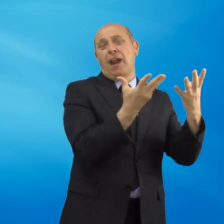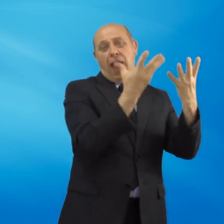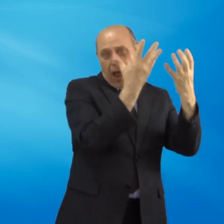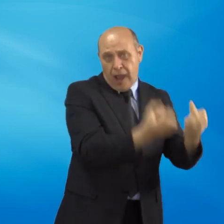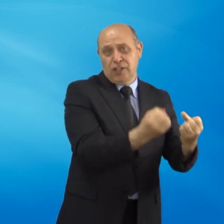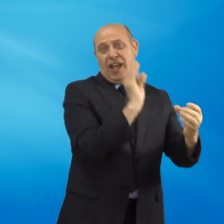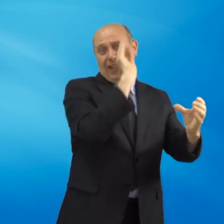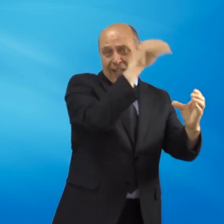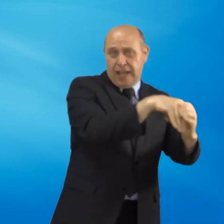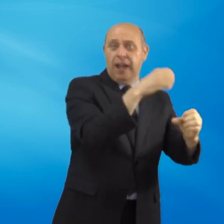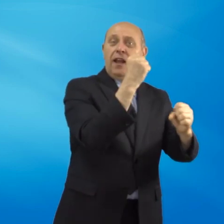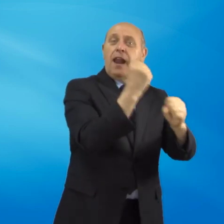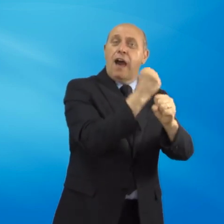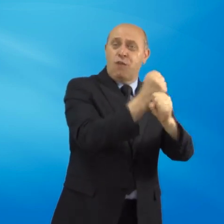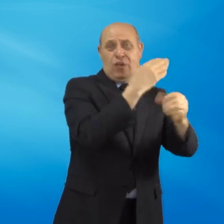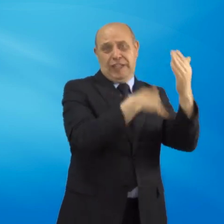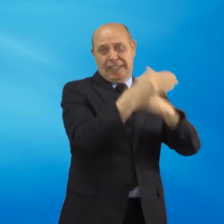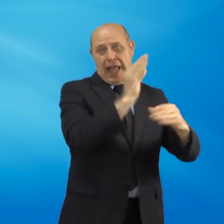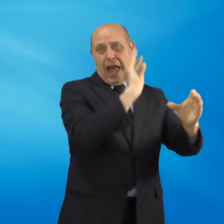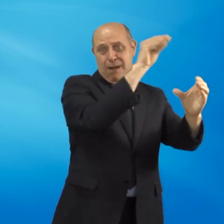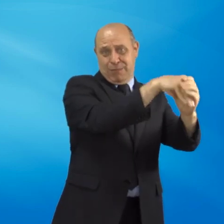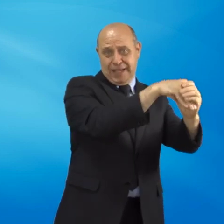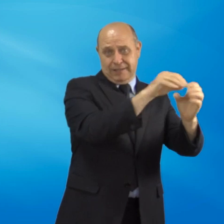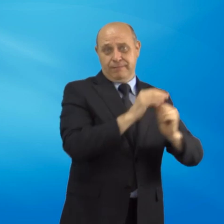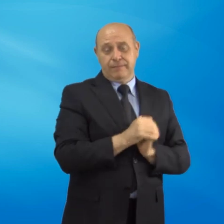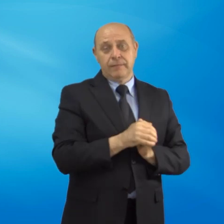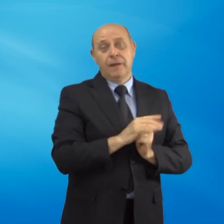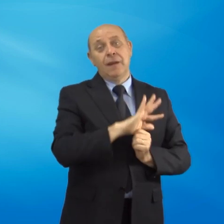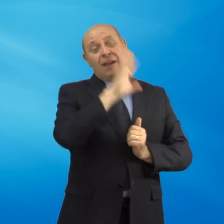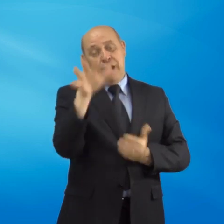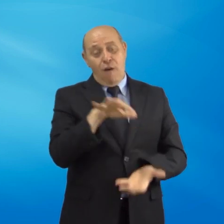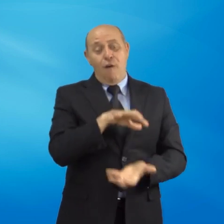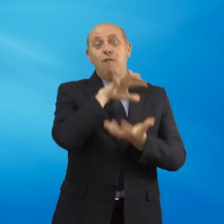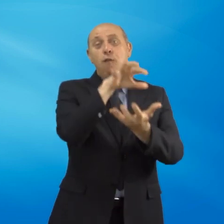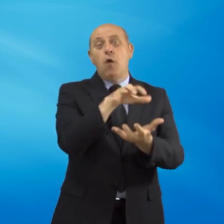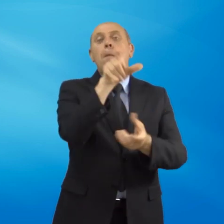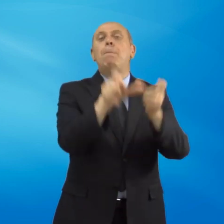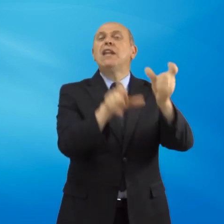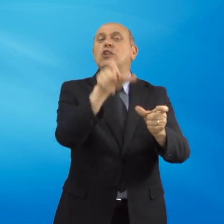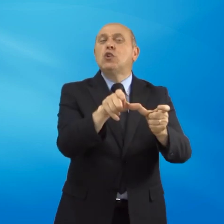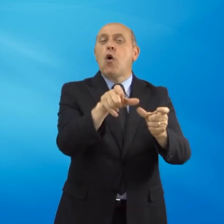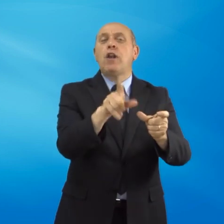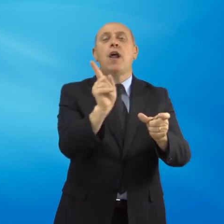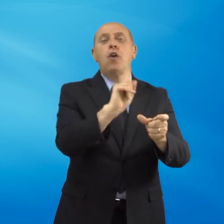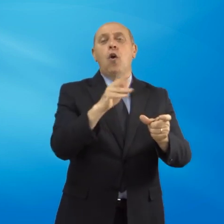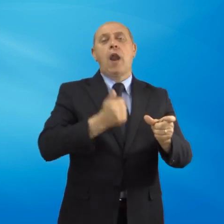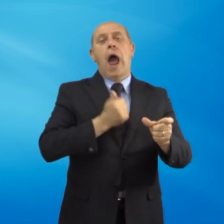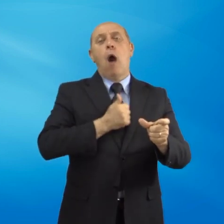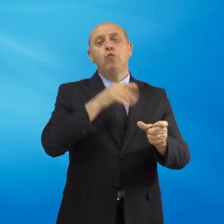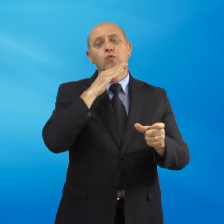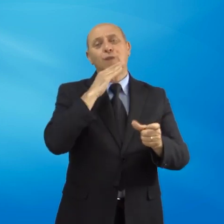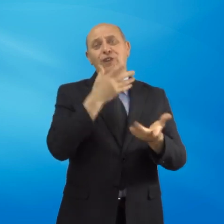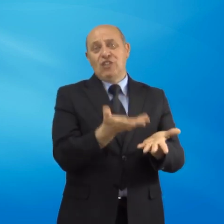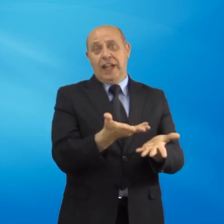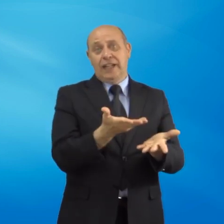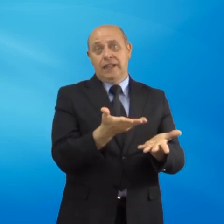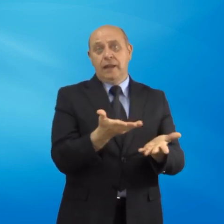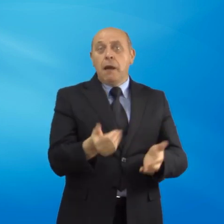e il fondo per le persone non autosufficienti che per la prima volta ricomprendono anche le